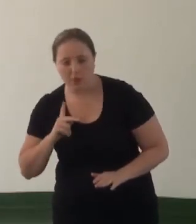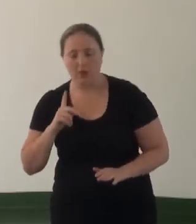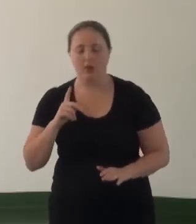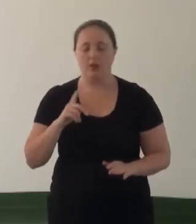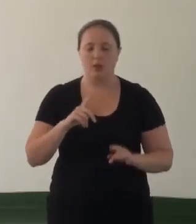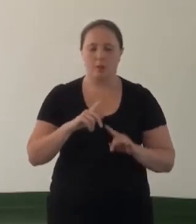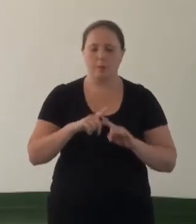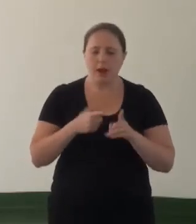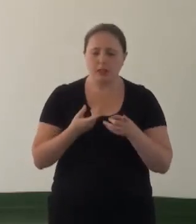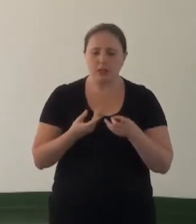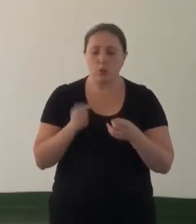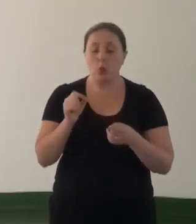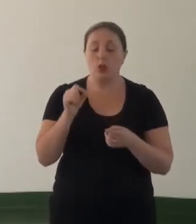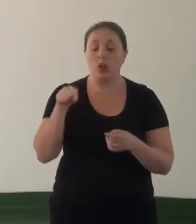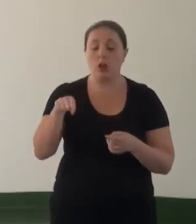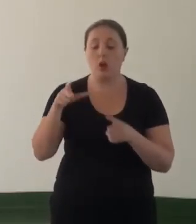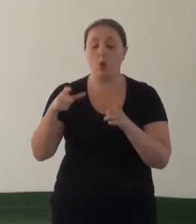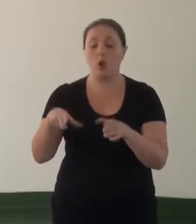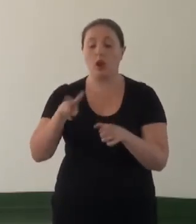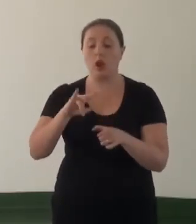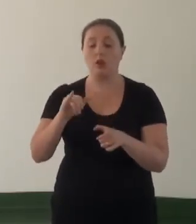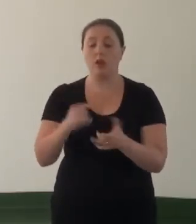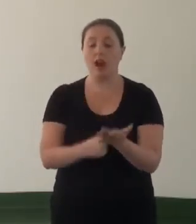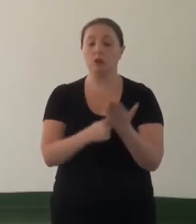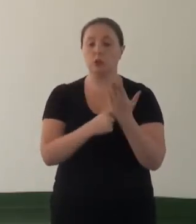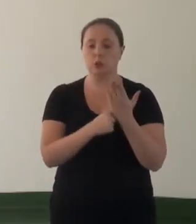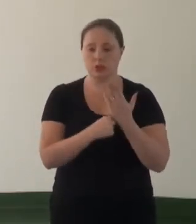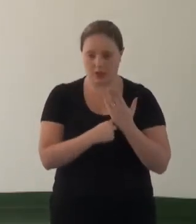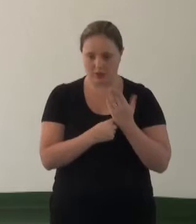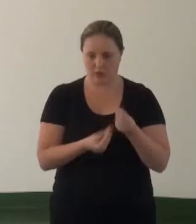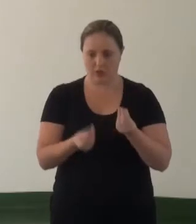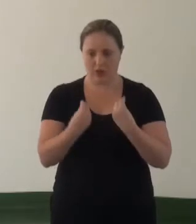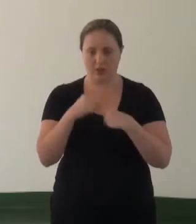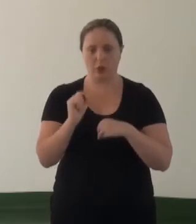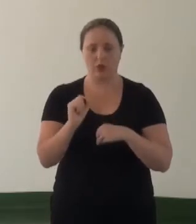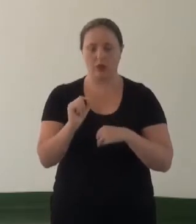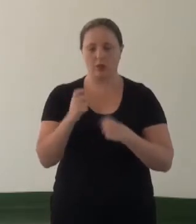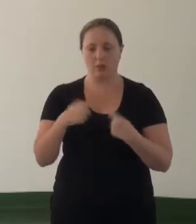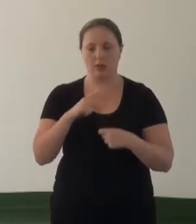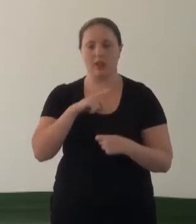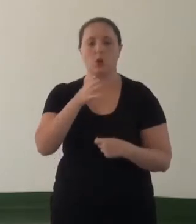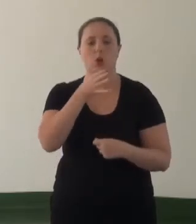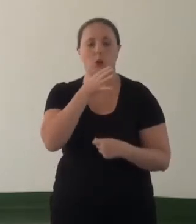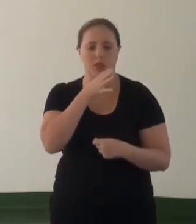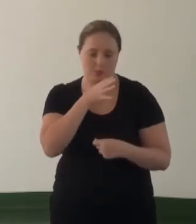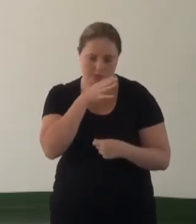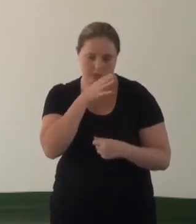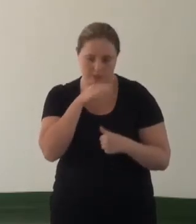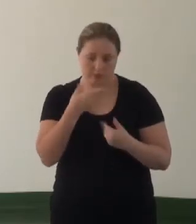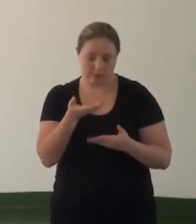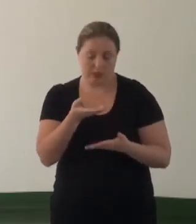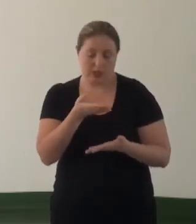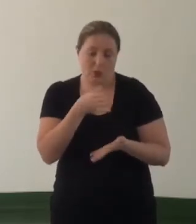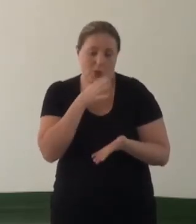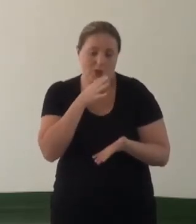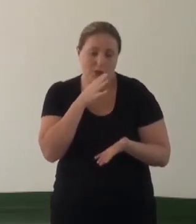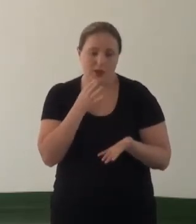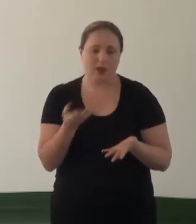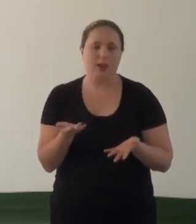mas o que aquele órgão tem de oferecer para ela. Precisa ter um conhecimento. E conhecimento através de